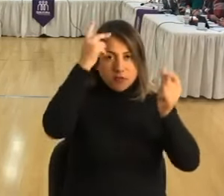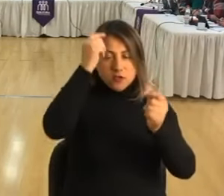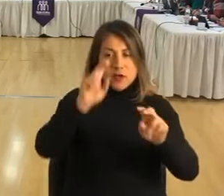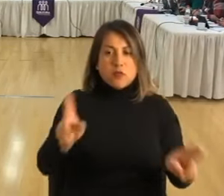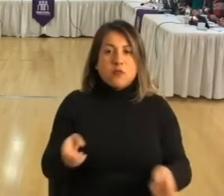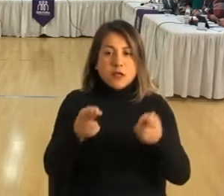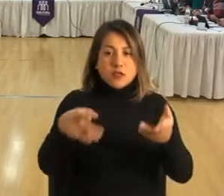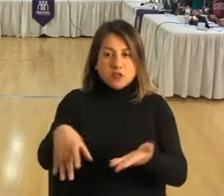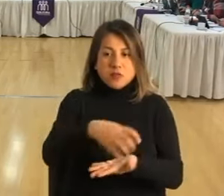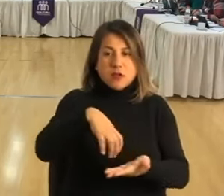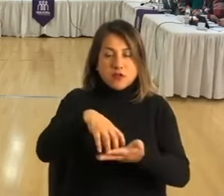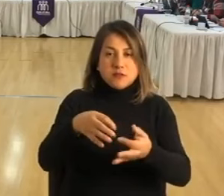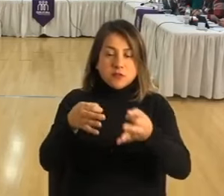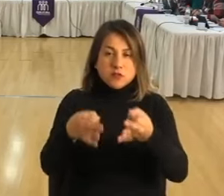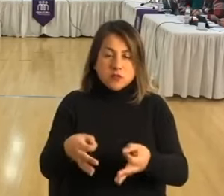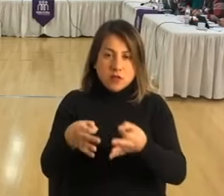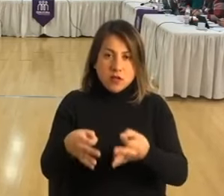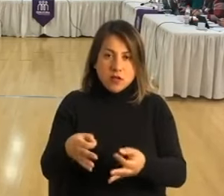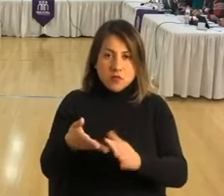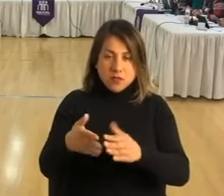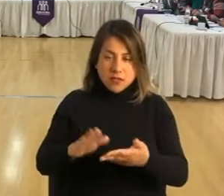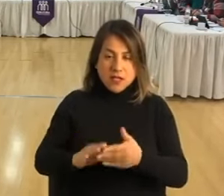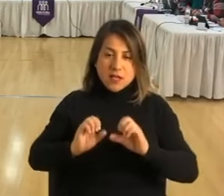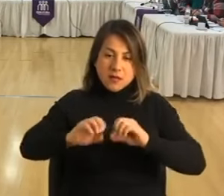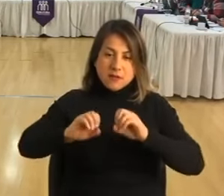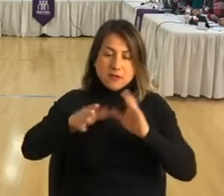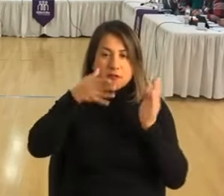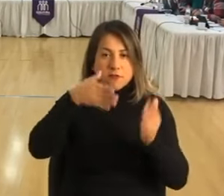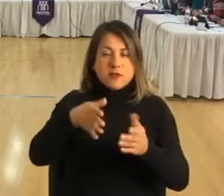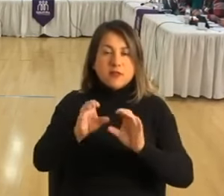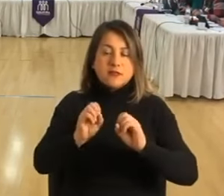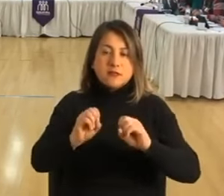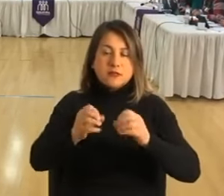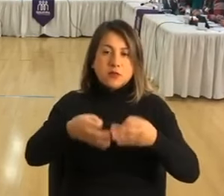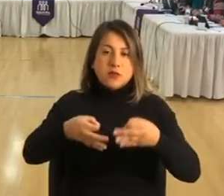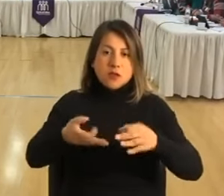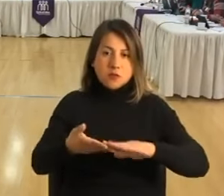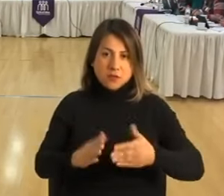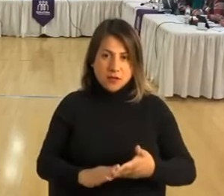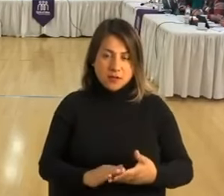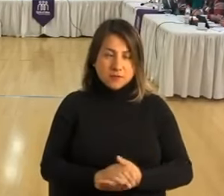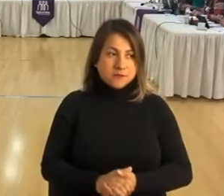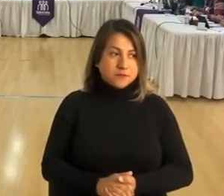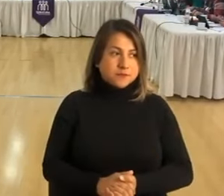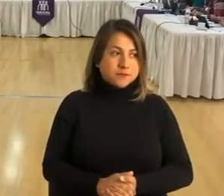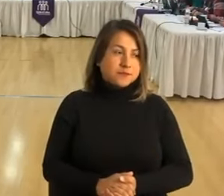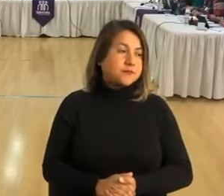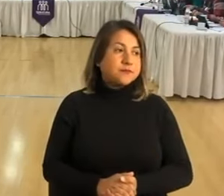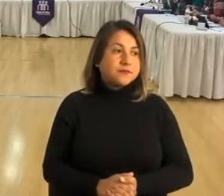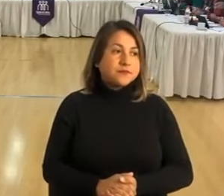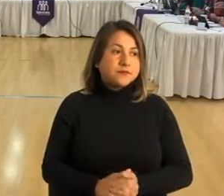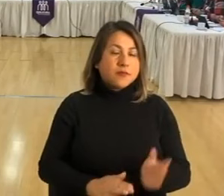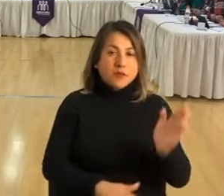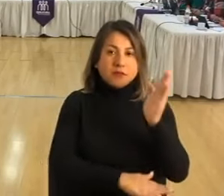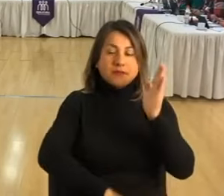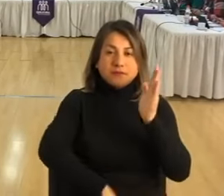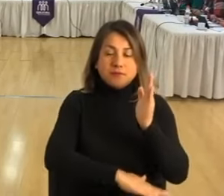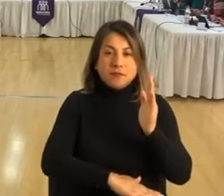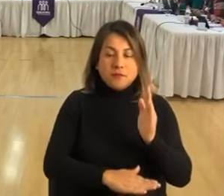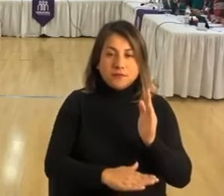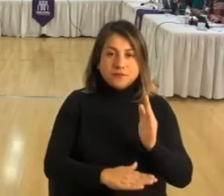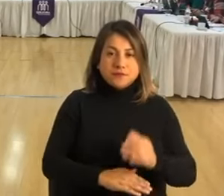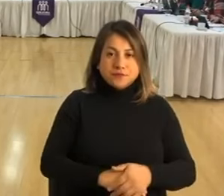barrial desde la seguridad comunitaria y capacitación con enfoque de seguridad comunitaria. Las bases van a estar,